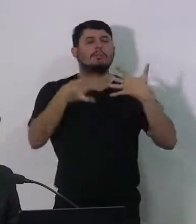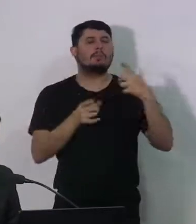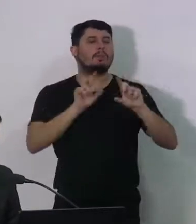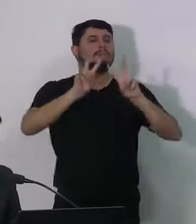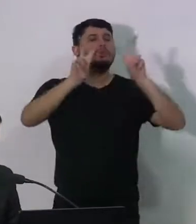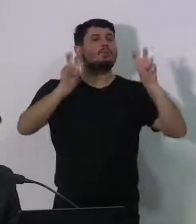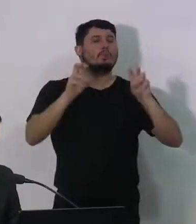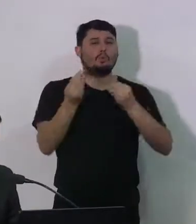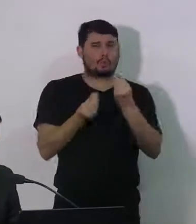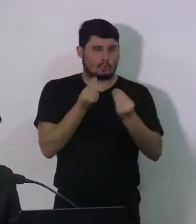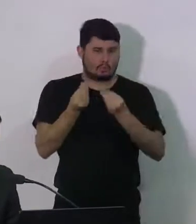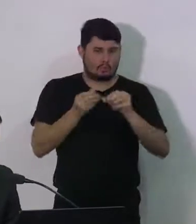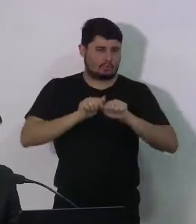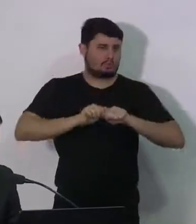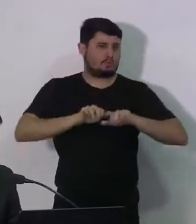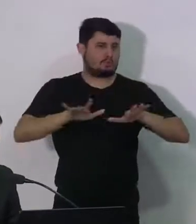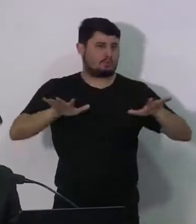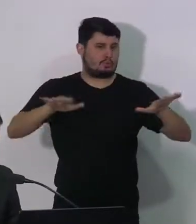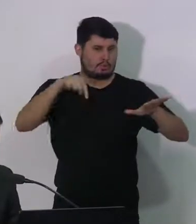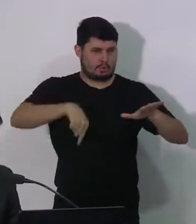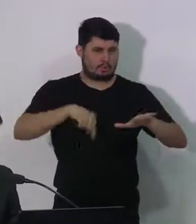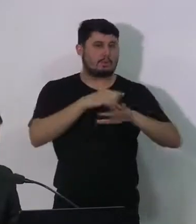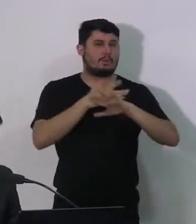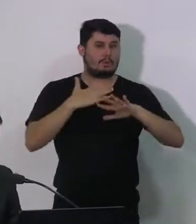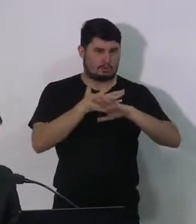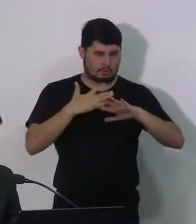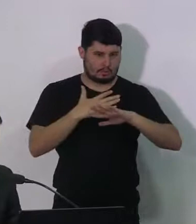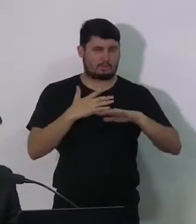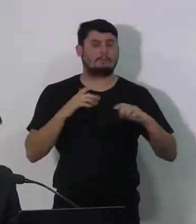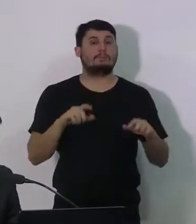eu começo... Muitas parcerias também,